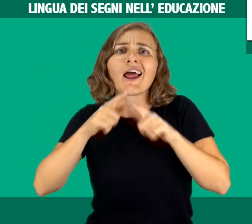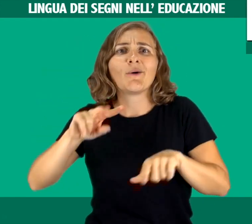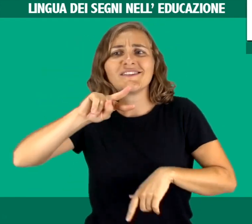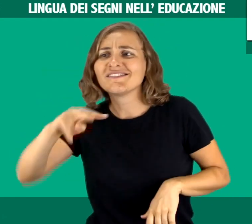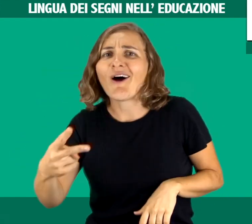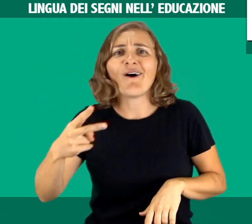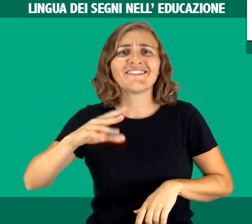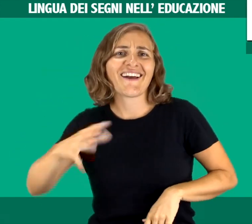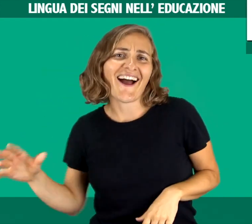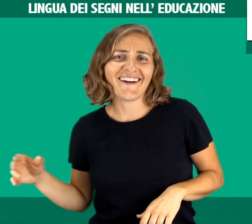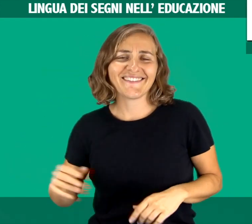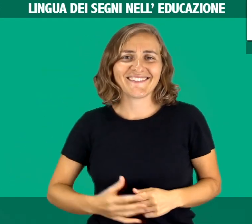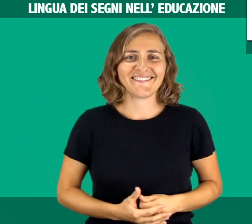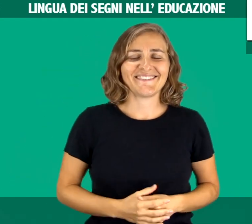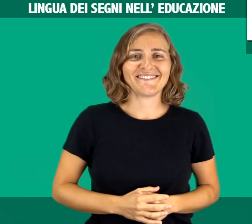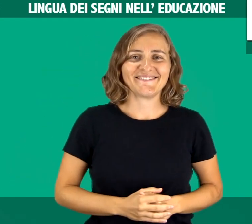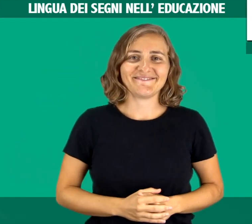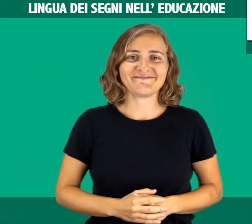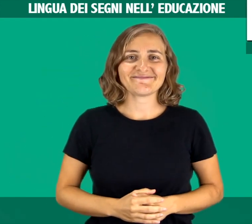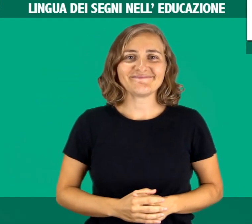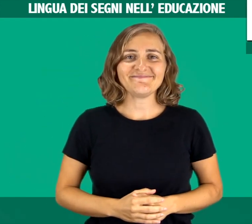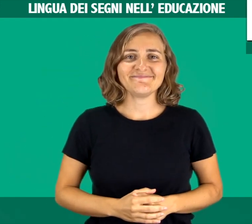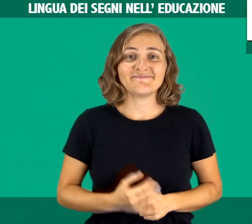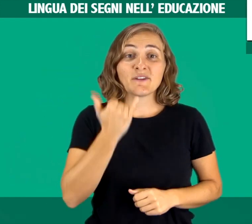enormemente l'acquisizione di una seconda lingua e altre.